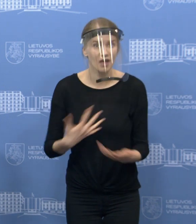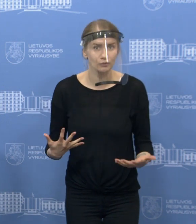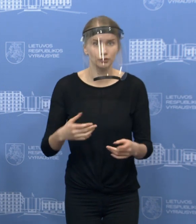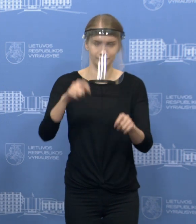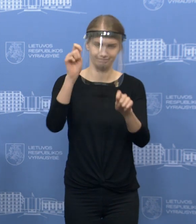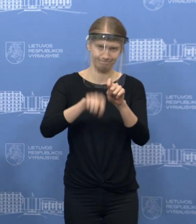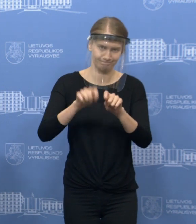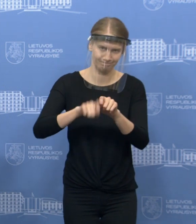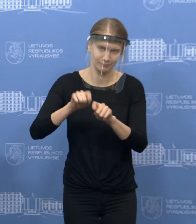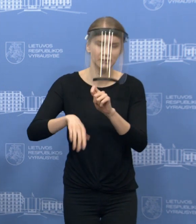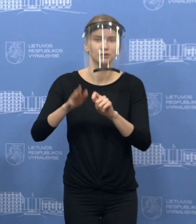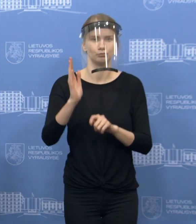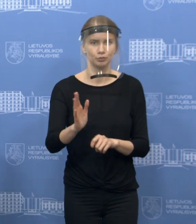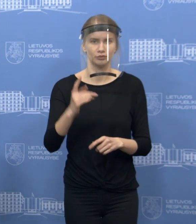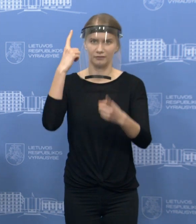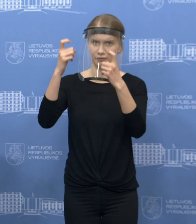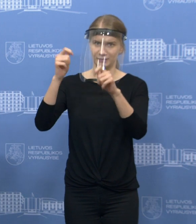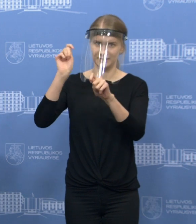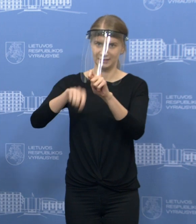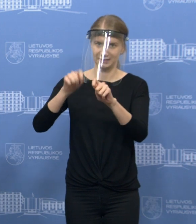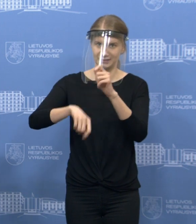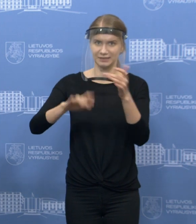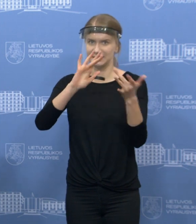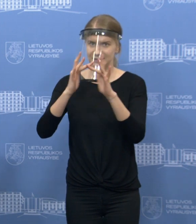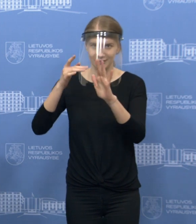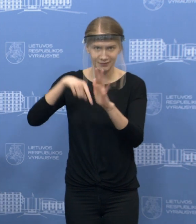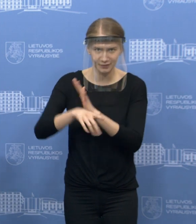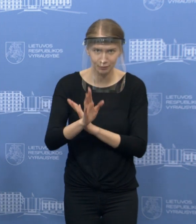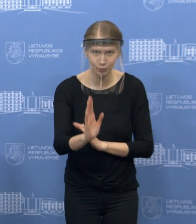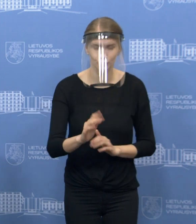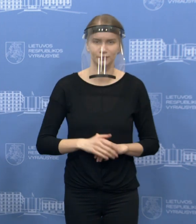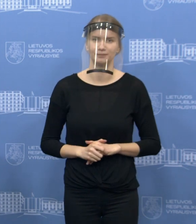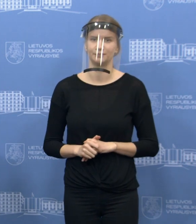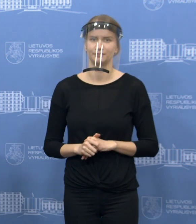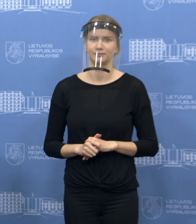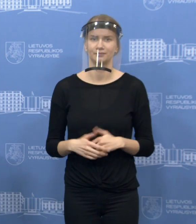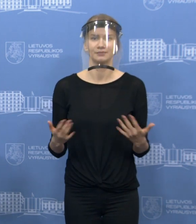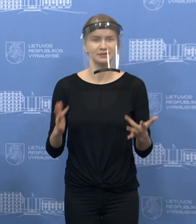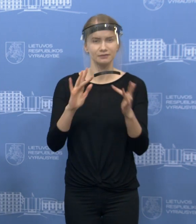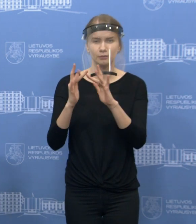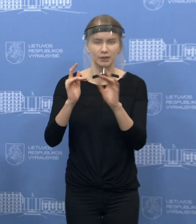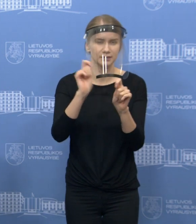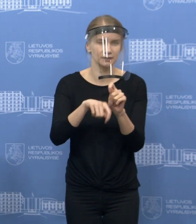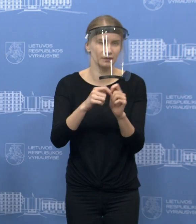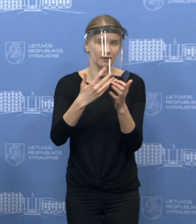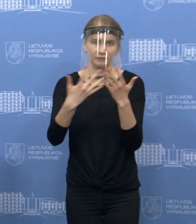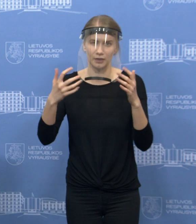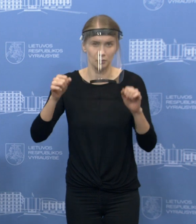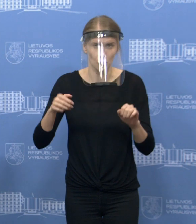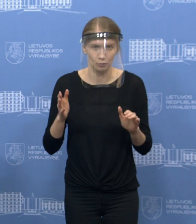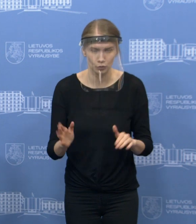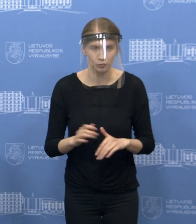panaudoti savo turimės dominų bazėmis, kitus būdus patikrinti informaciją. Na, vėlgi, aš netmetu, kad